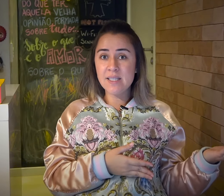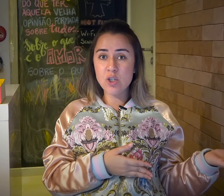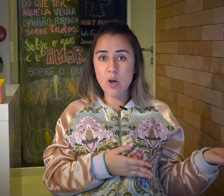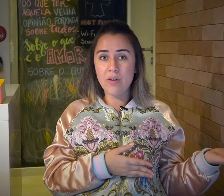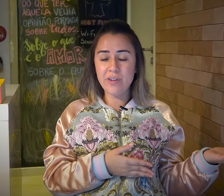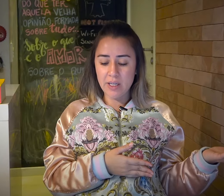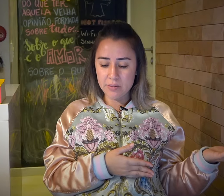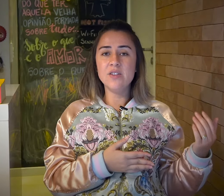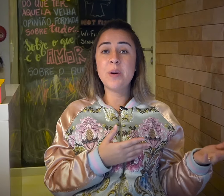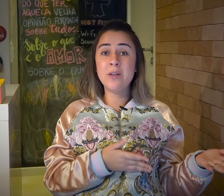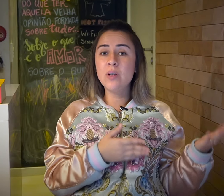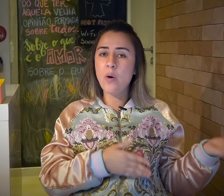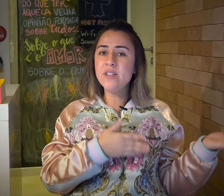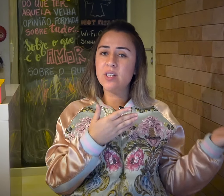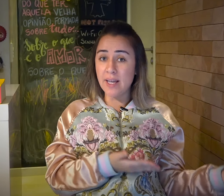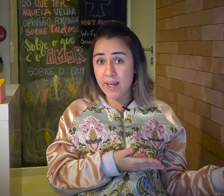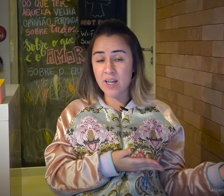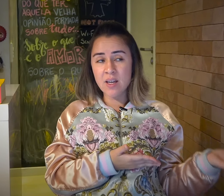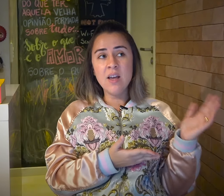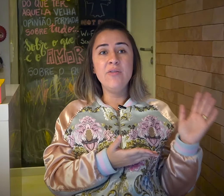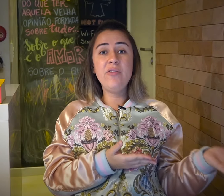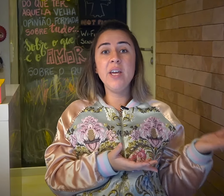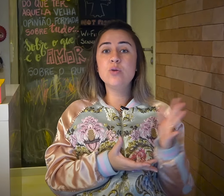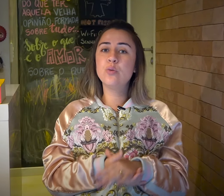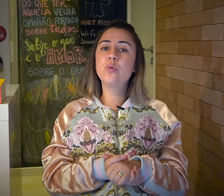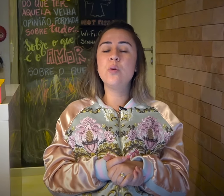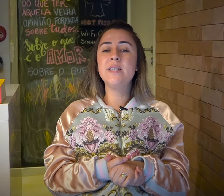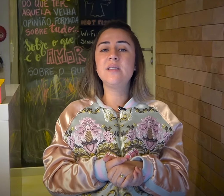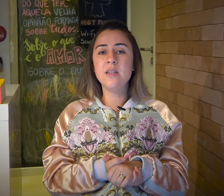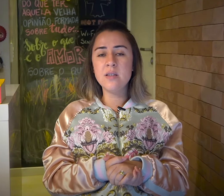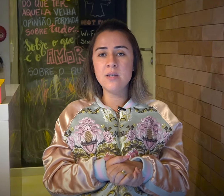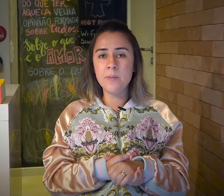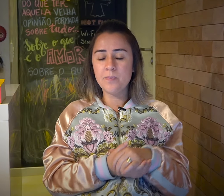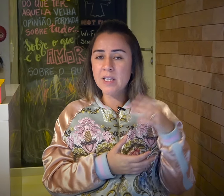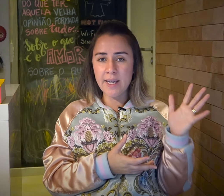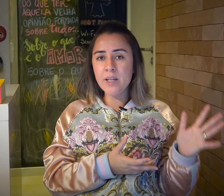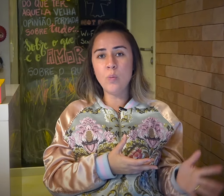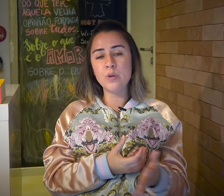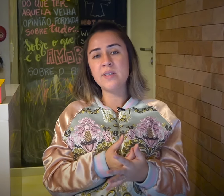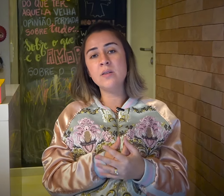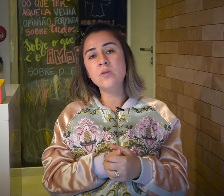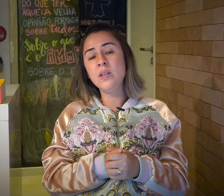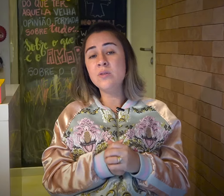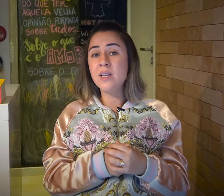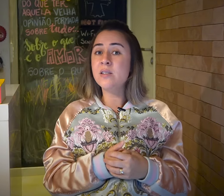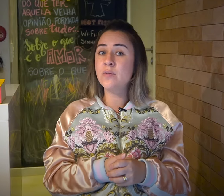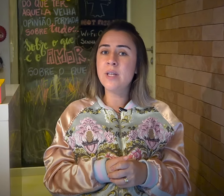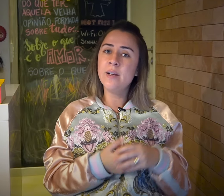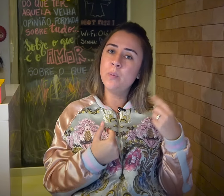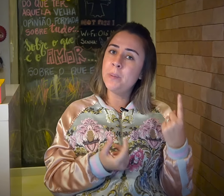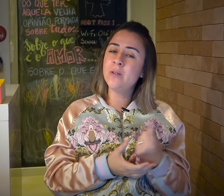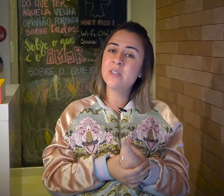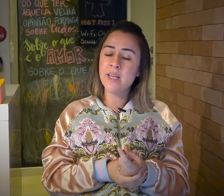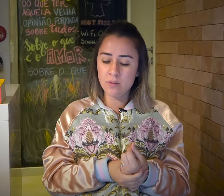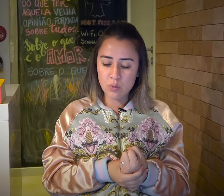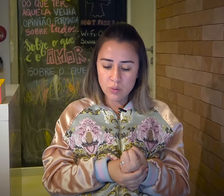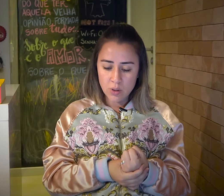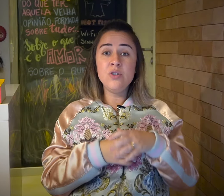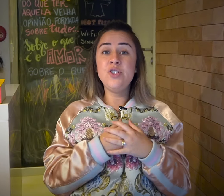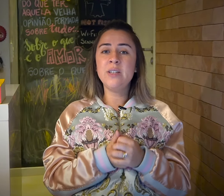esse jovem chamado Lawrence Clark, veio junto com esse clérigo pros Estados Unidos, e eles fundaram o primeiro centro de